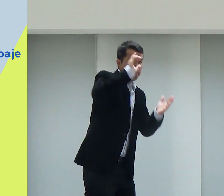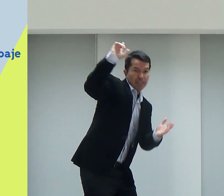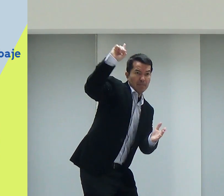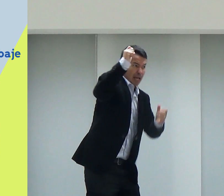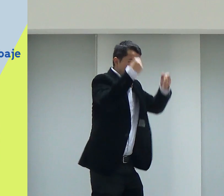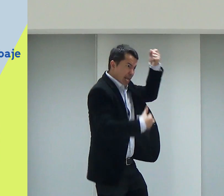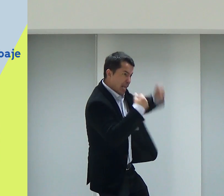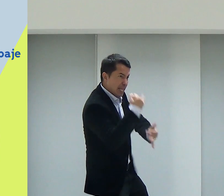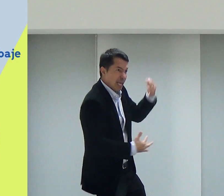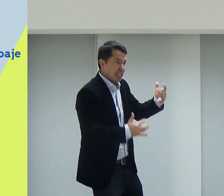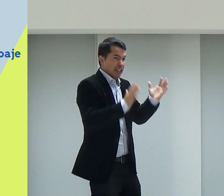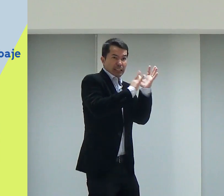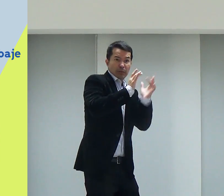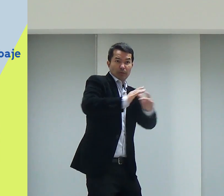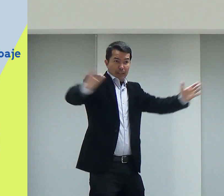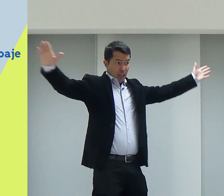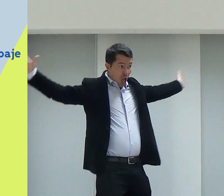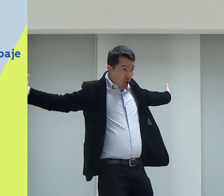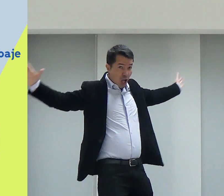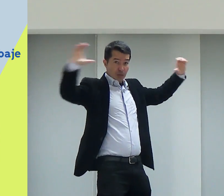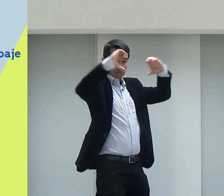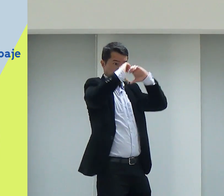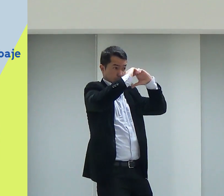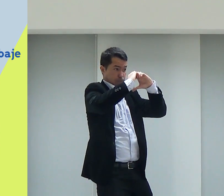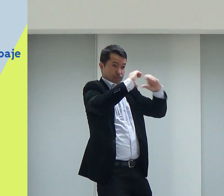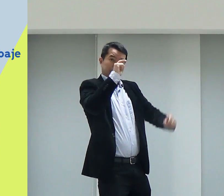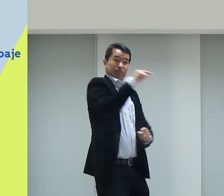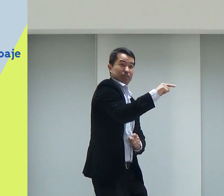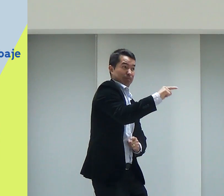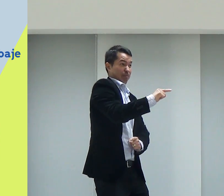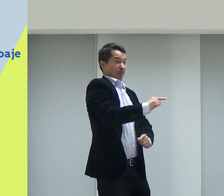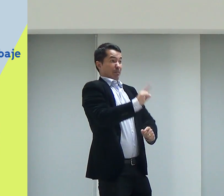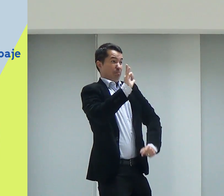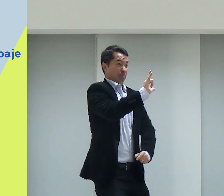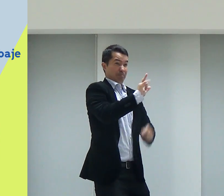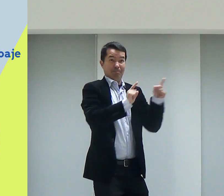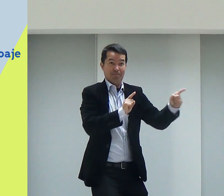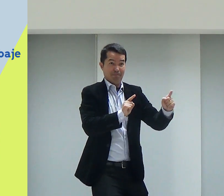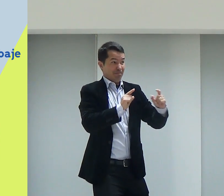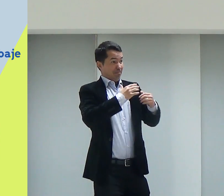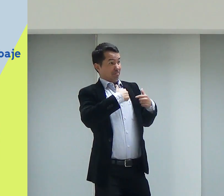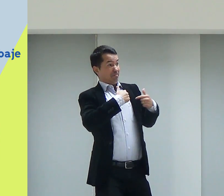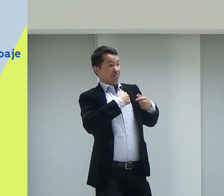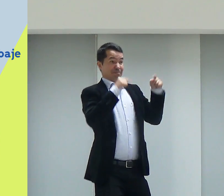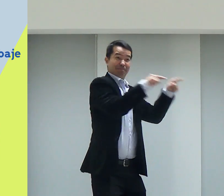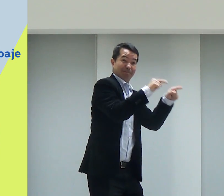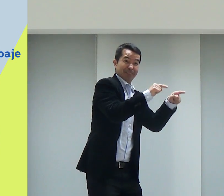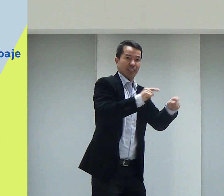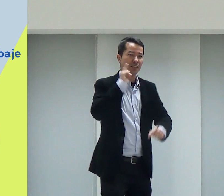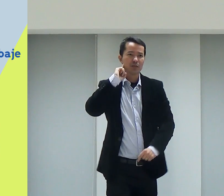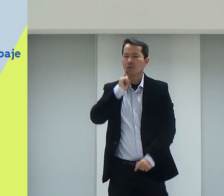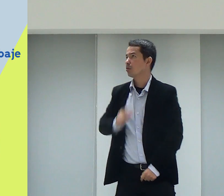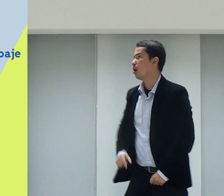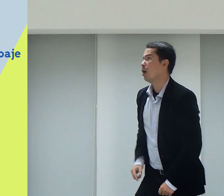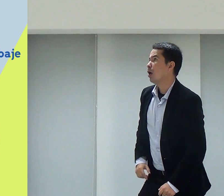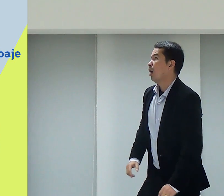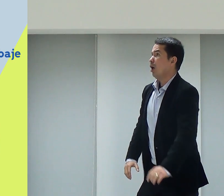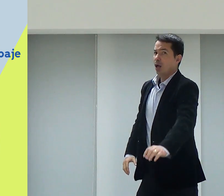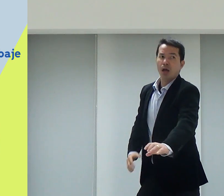semana sobre a Bíblia, sobre a palavra de Deus, sobre Jesus, que morreu na cruz, o amor por você, e falando, né? E os surdos foram